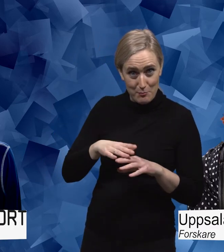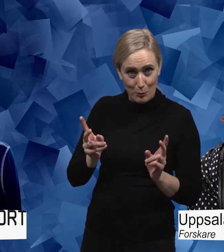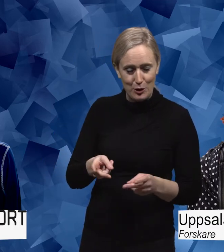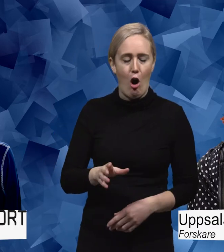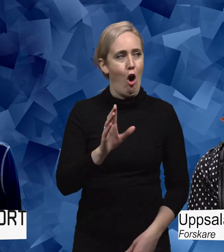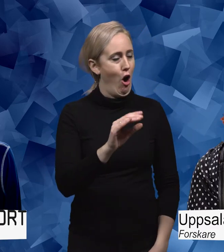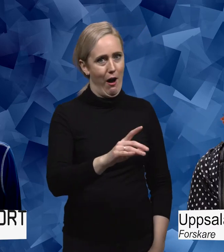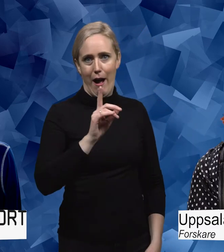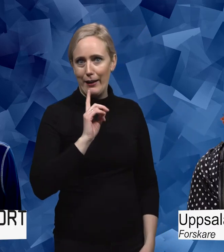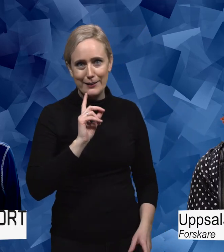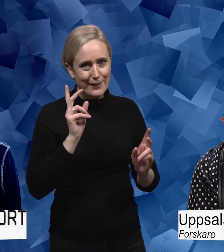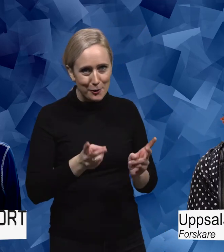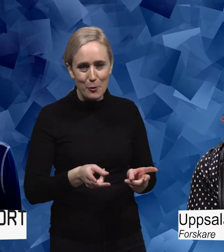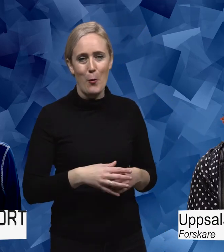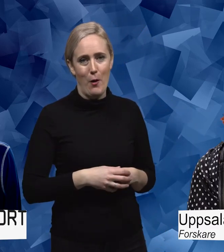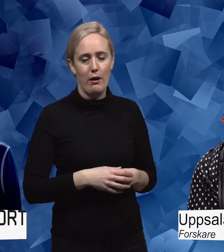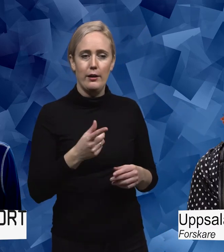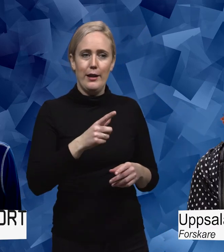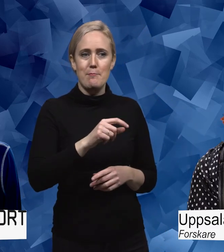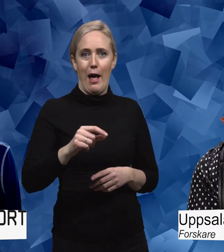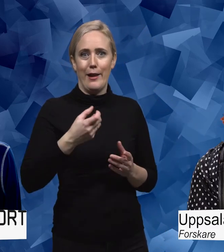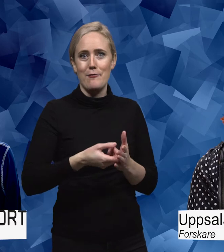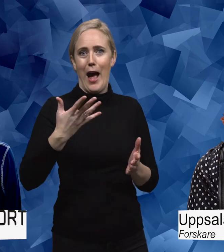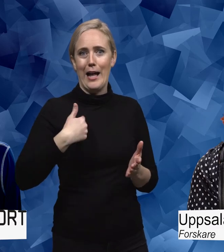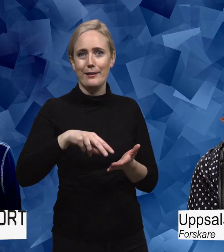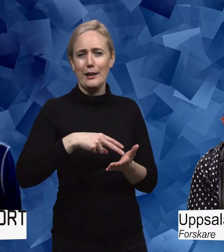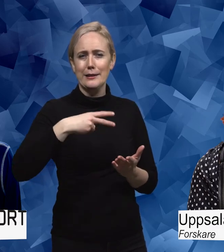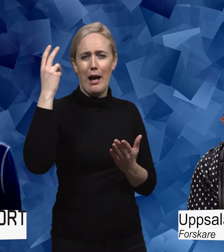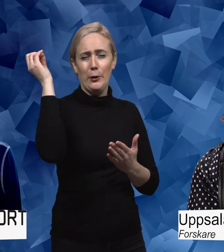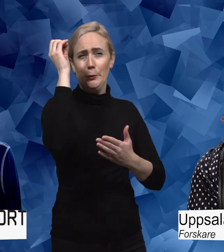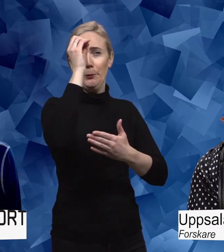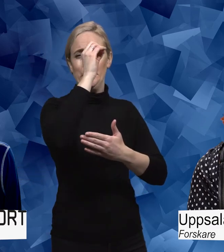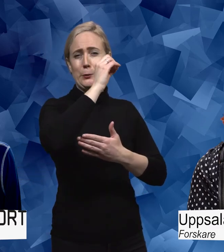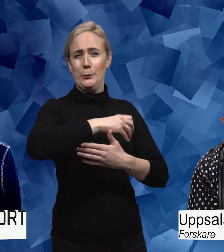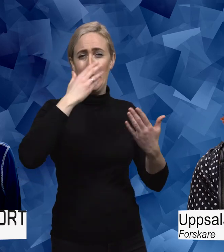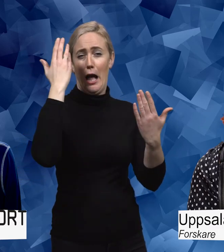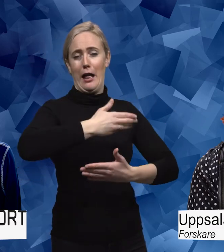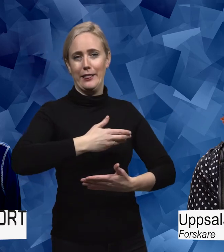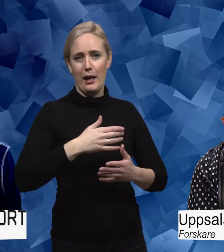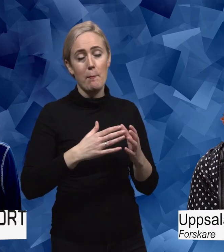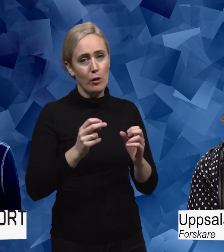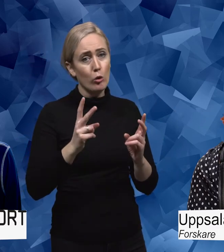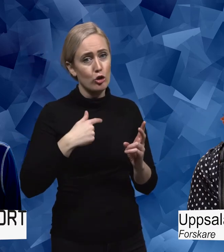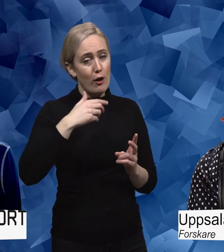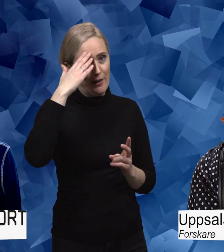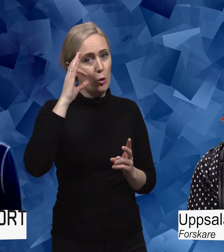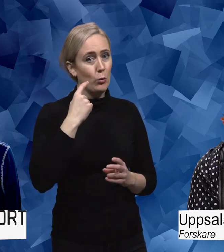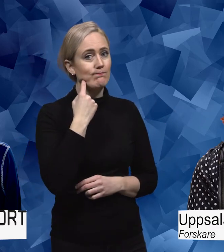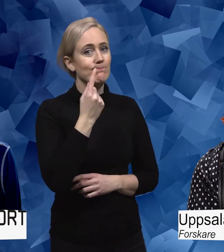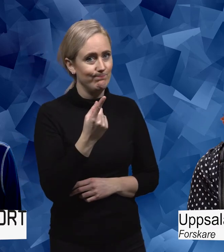tiden. Ja. Ibland kan det ju vara värt att dansa en hel natt. Absolut. Men då är jag också beredd att betala priset. Men det kan också vara